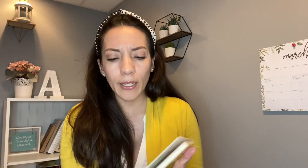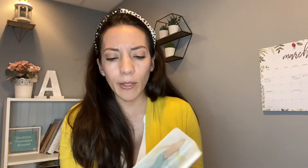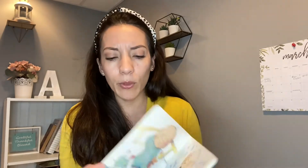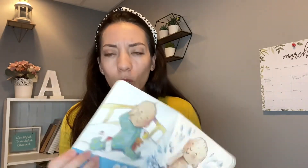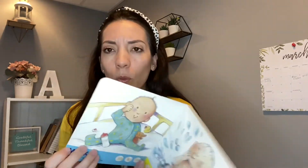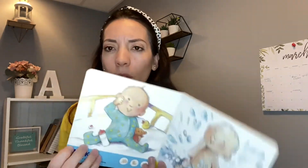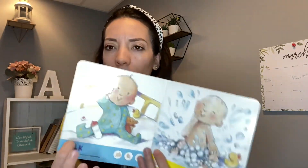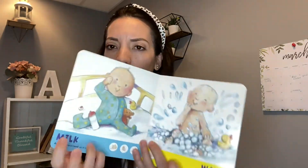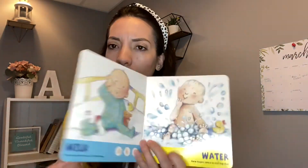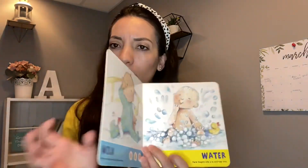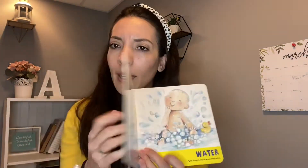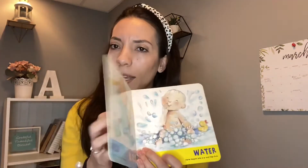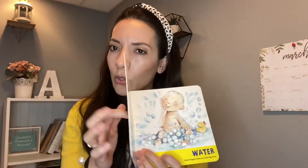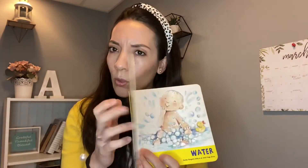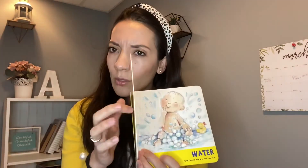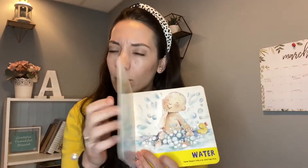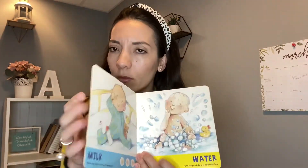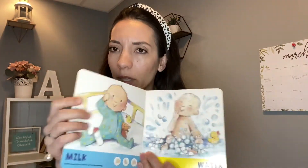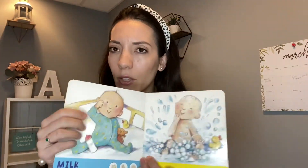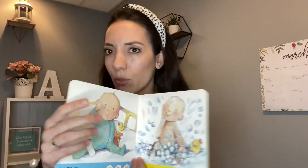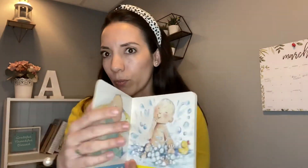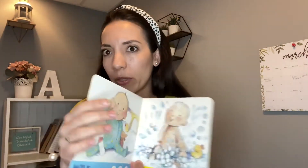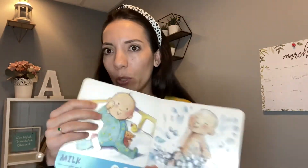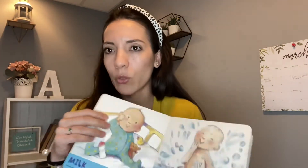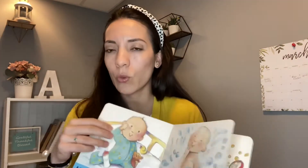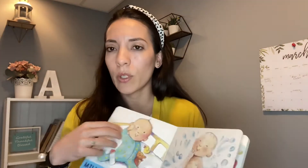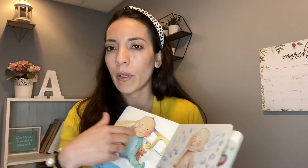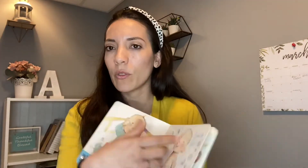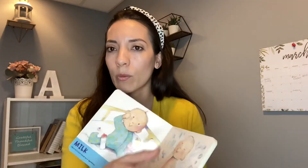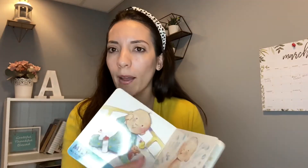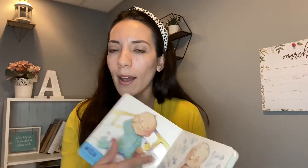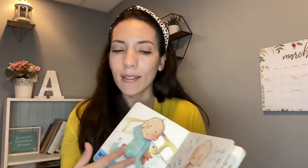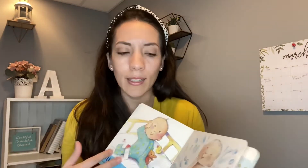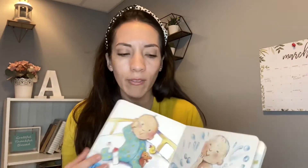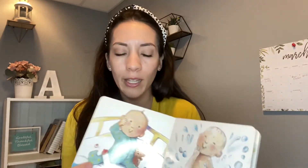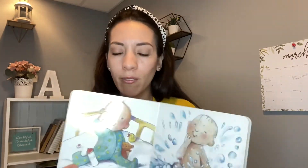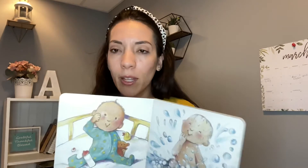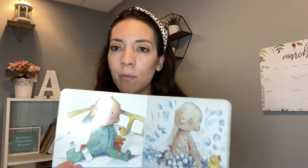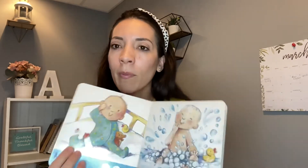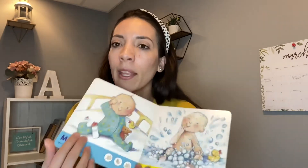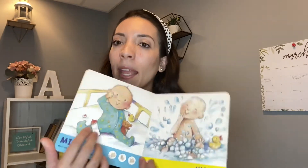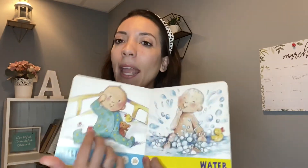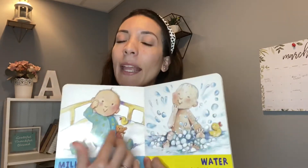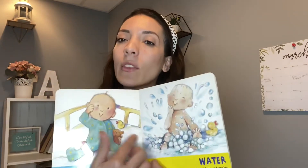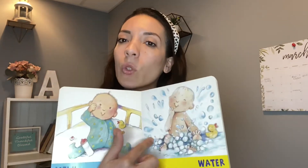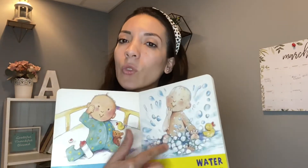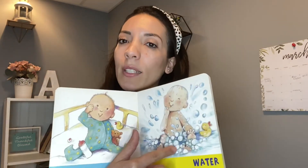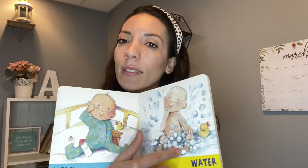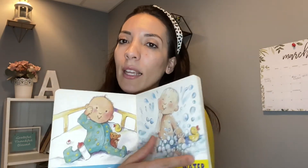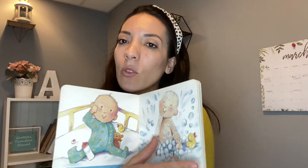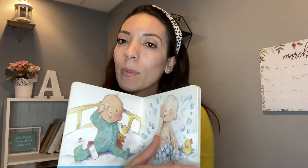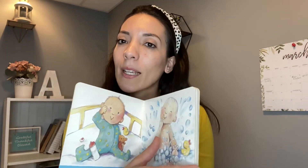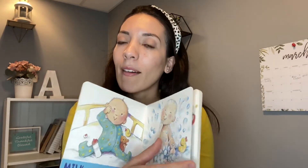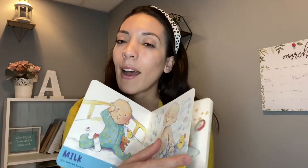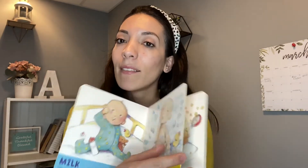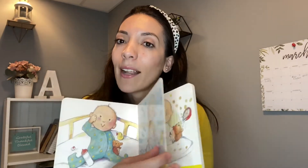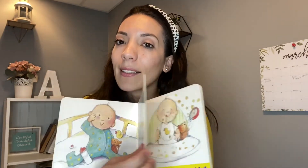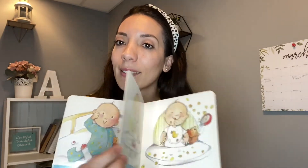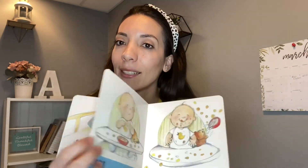libros como de cartón que ellos pues no destruyen pero ellos pasan y ven y ven entonces yo empezaba a hablarles de las